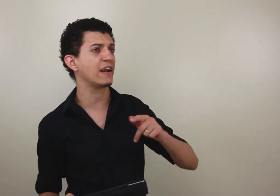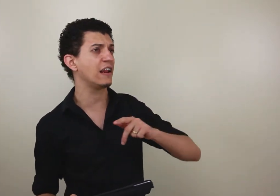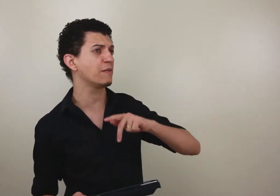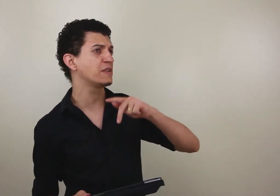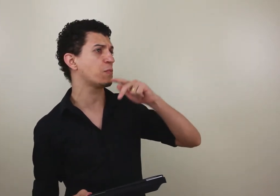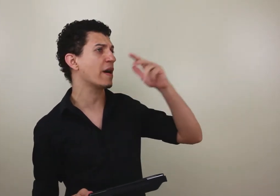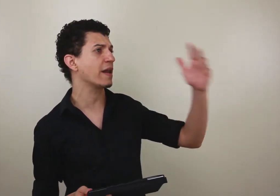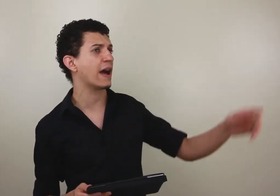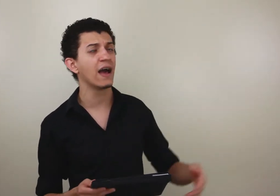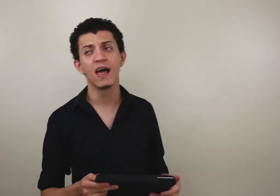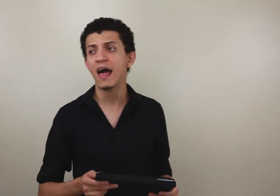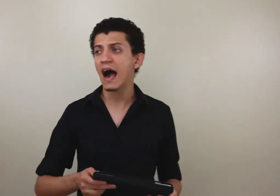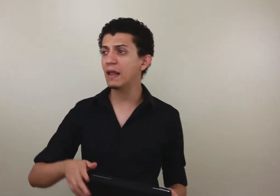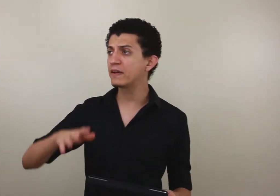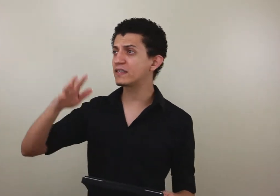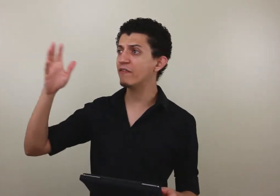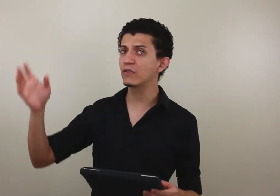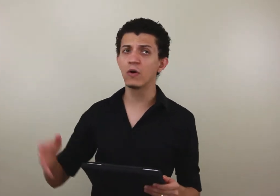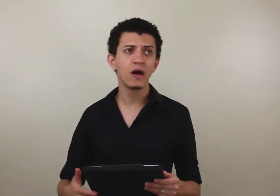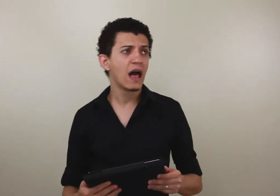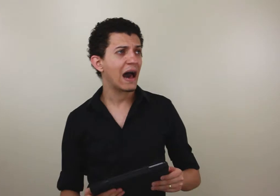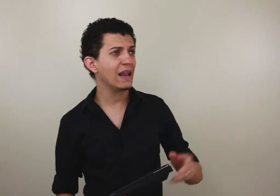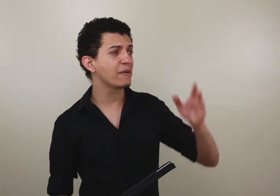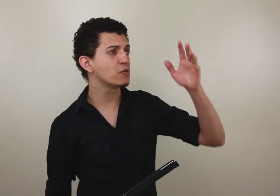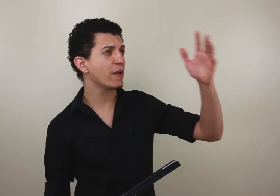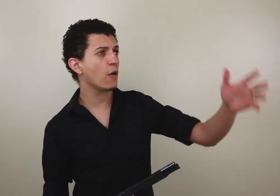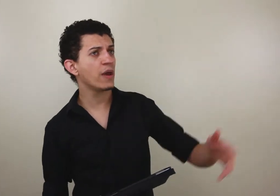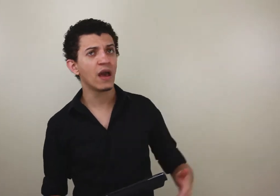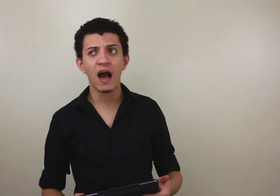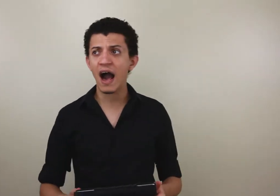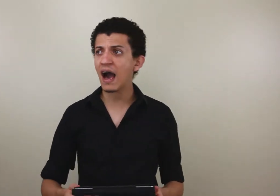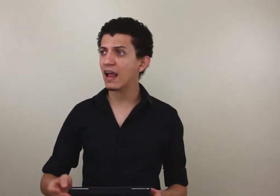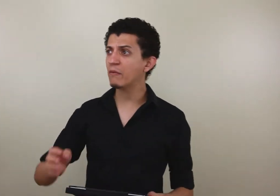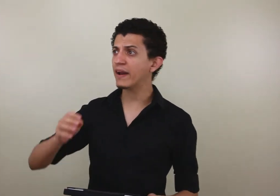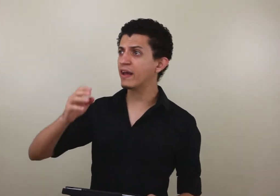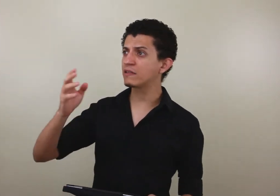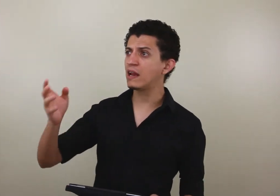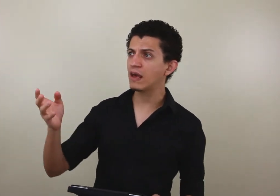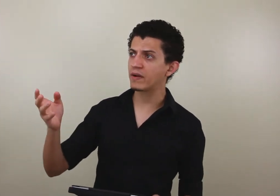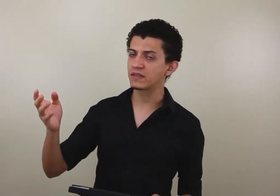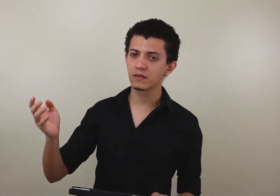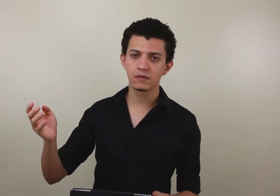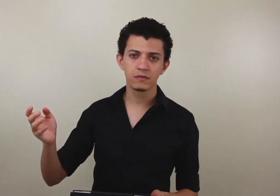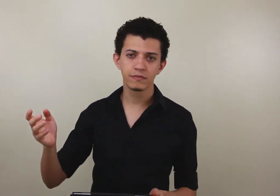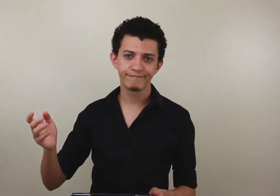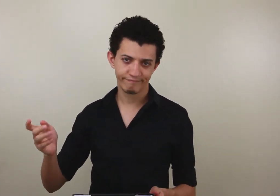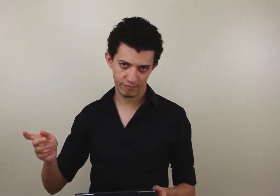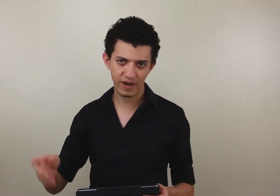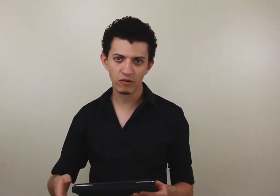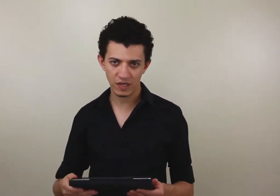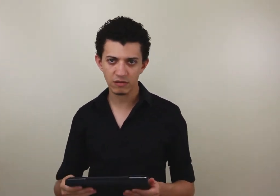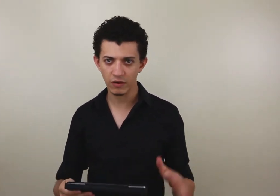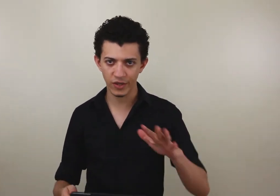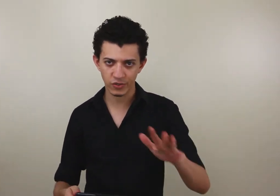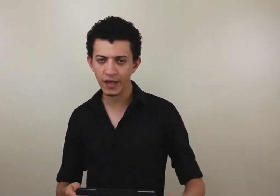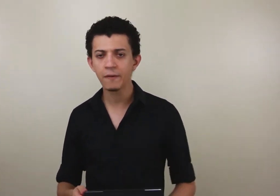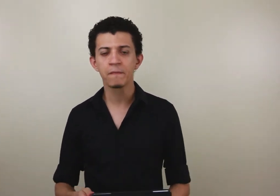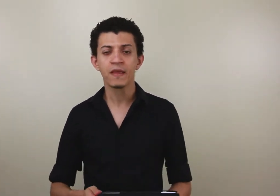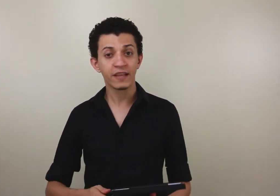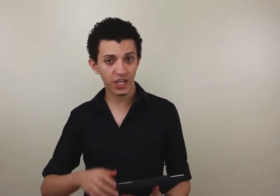falo é a Libras do Paraná, a Libras de Salvador, a Libras do Piauí, ah, lá no Maranhão tem Libras? Um preconceito linguístico, né? Tem